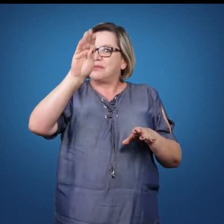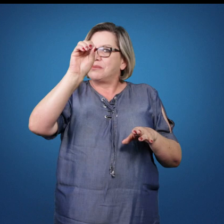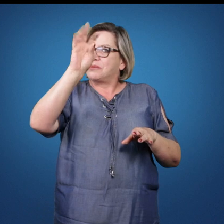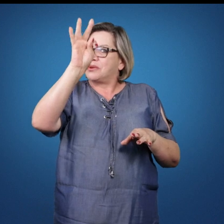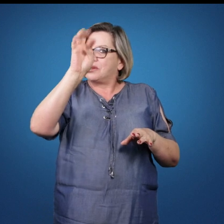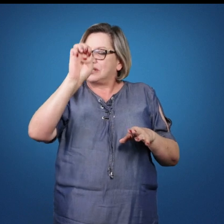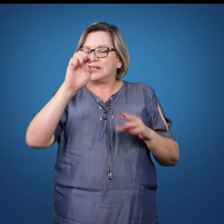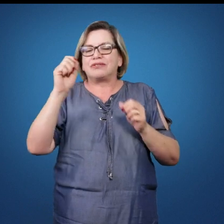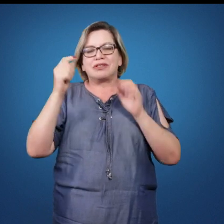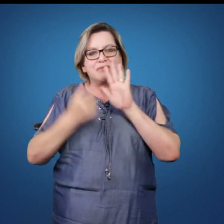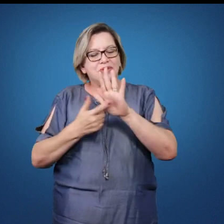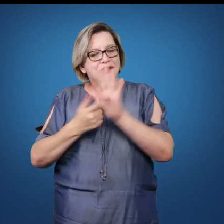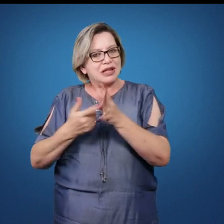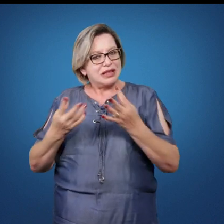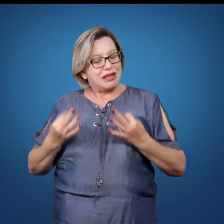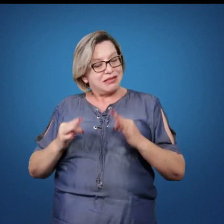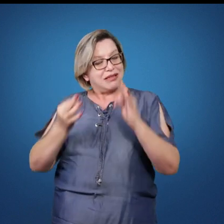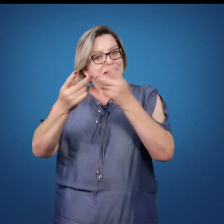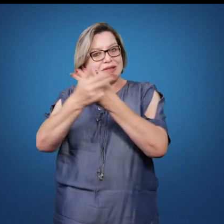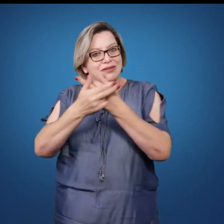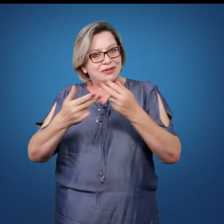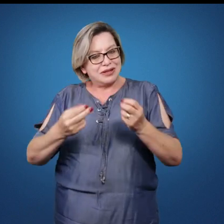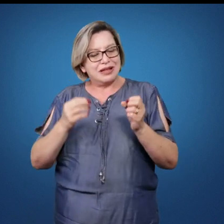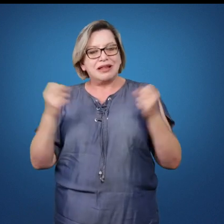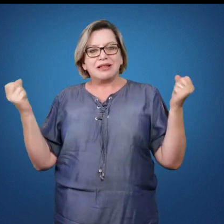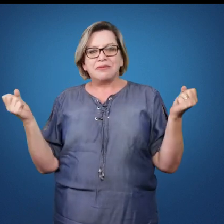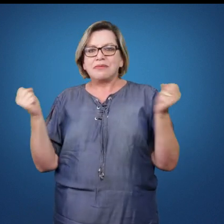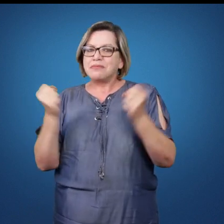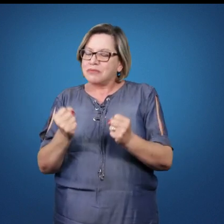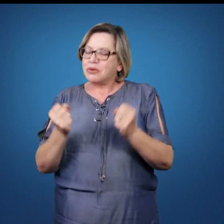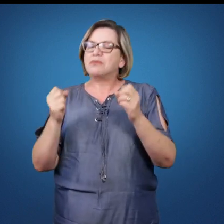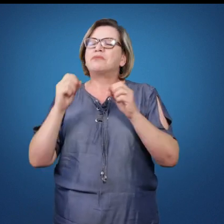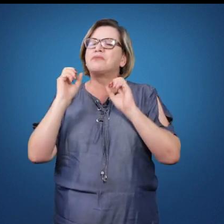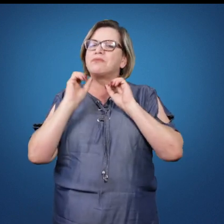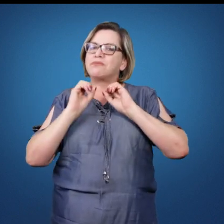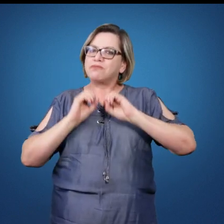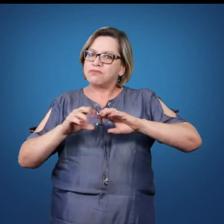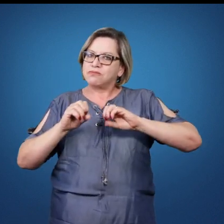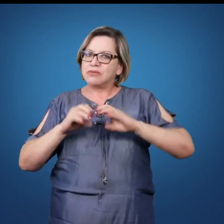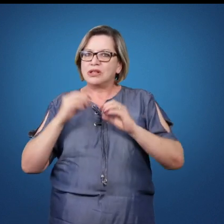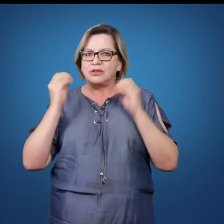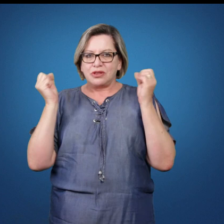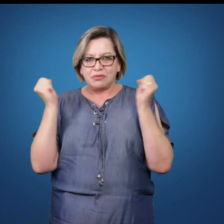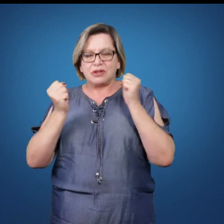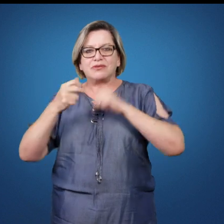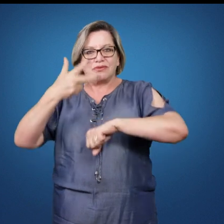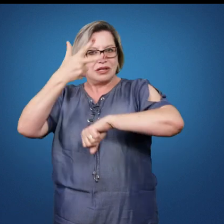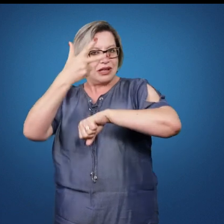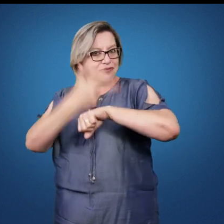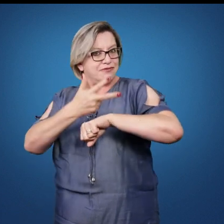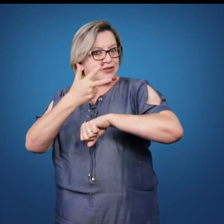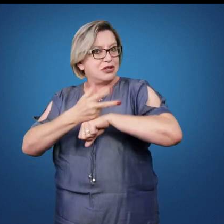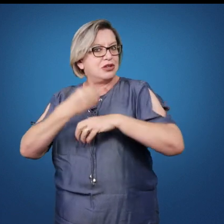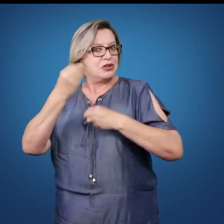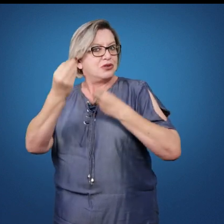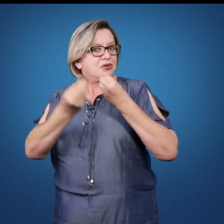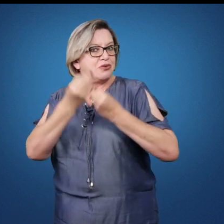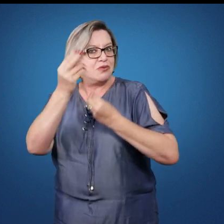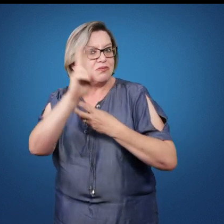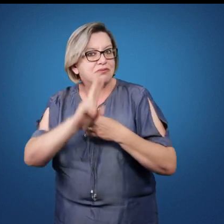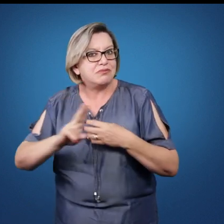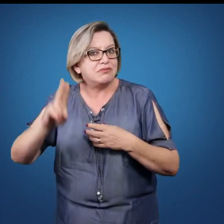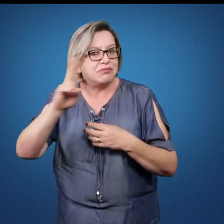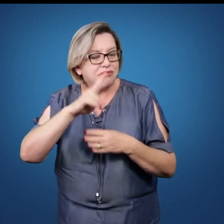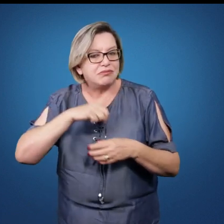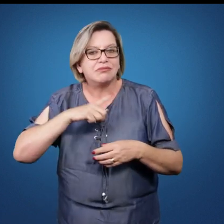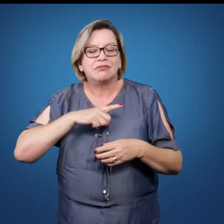que envolvem esses fundamentos, as possibilidades de trabalho que vocês poderão observar na nossa videoaula. exemplificamos algumas